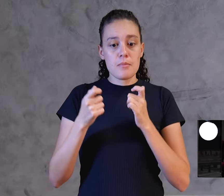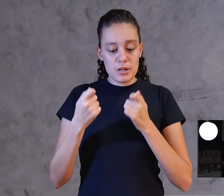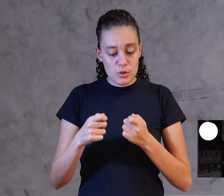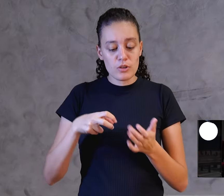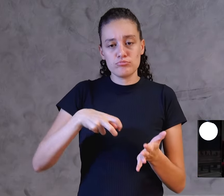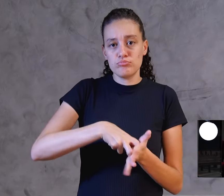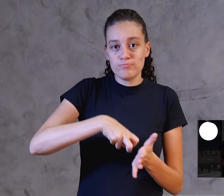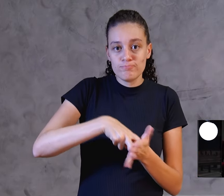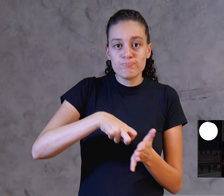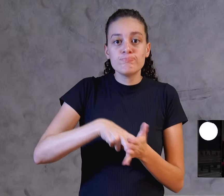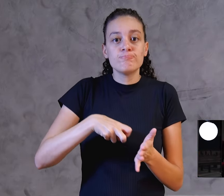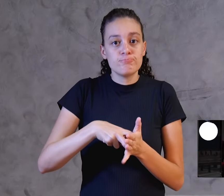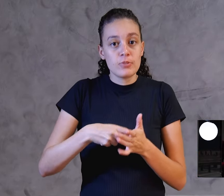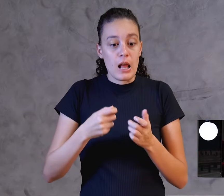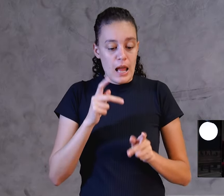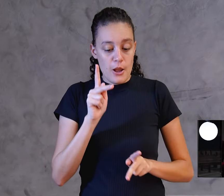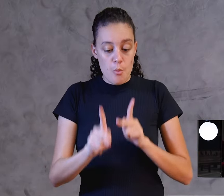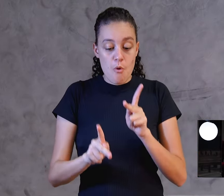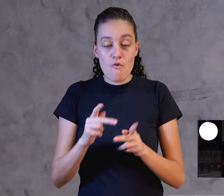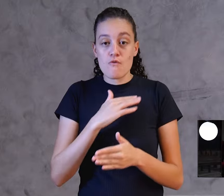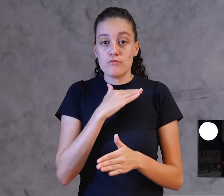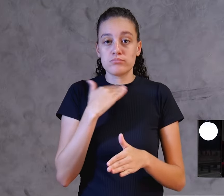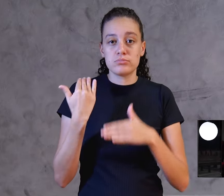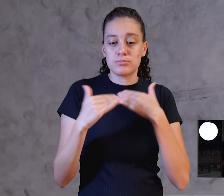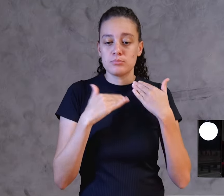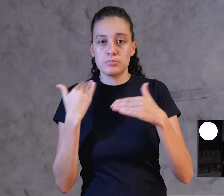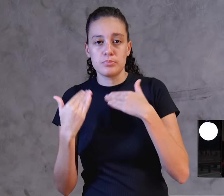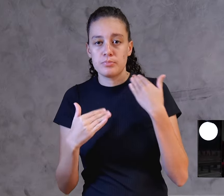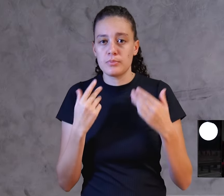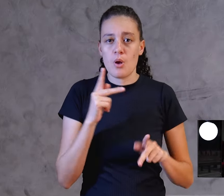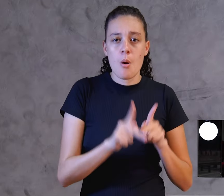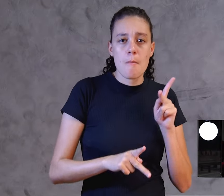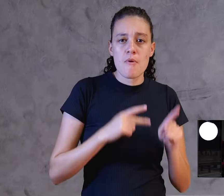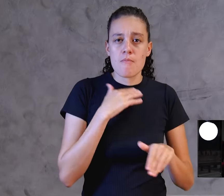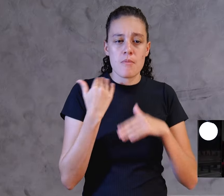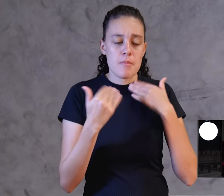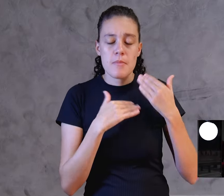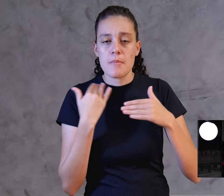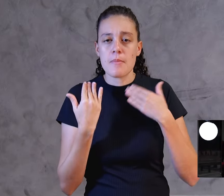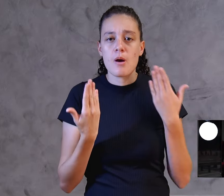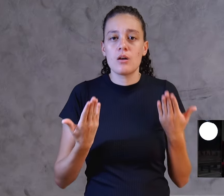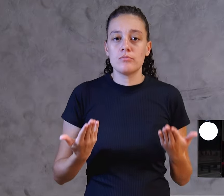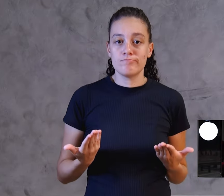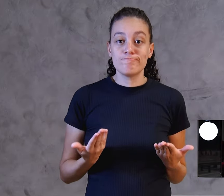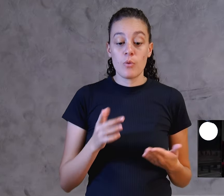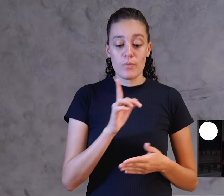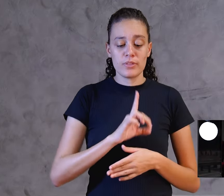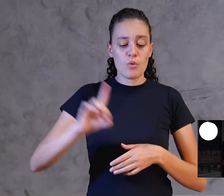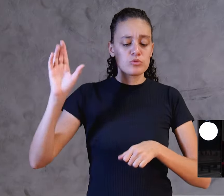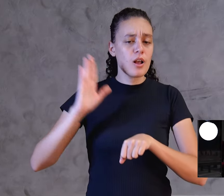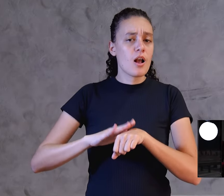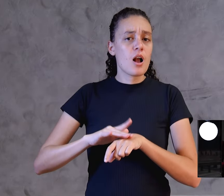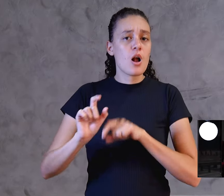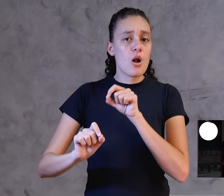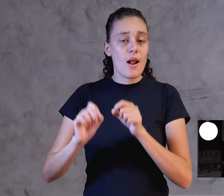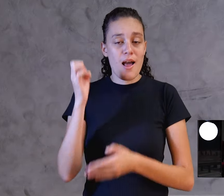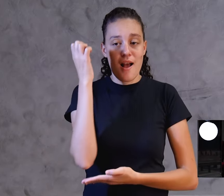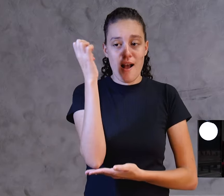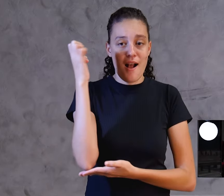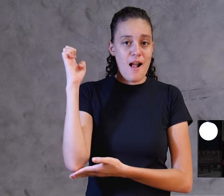que seja cumprida, o povo começou a morrer. O povo morrendo pela lei de Deus, o que que Deus faz? Desde o jardim do Éden, Deus